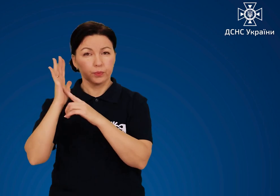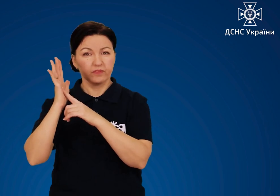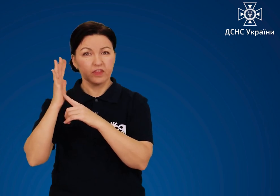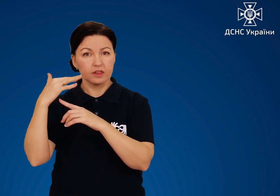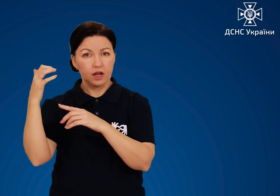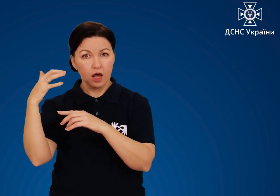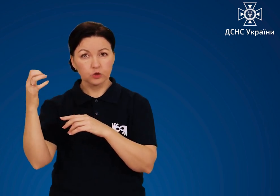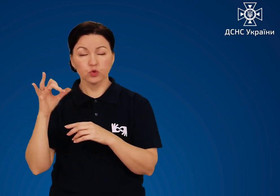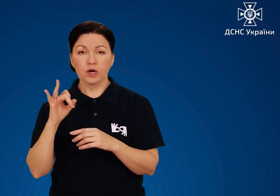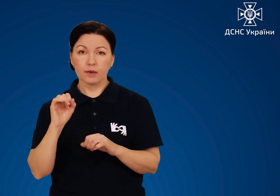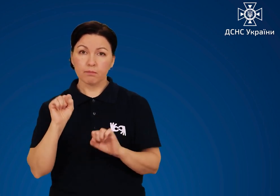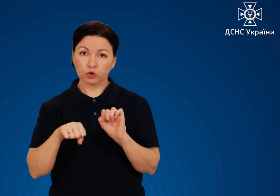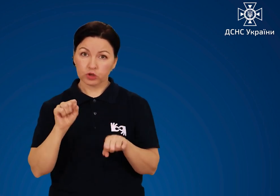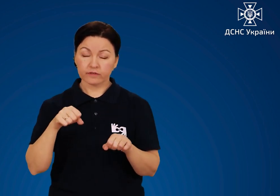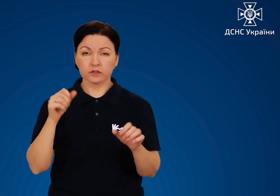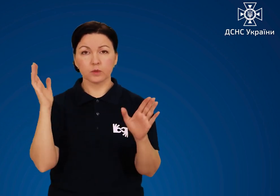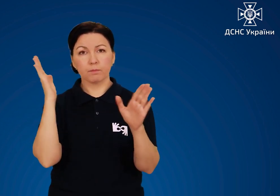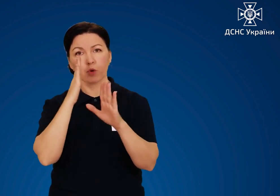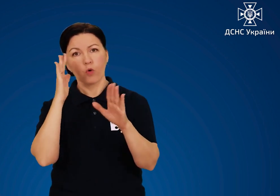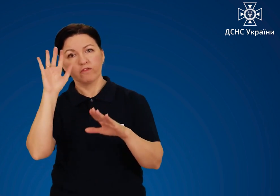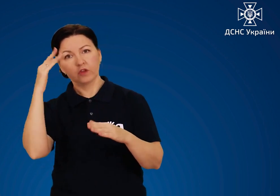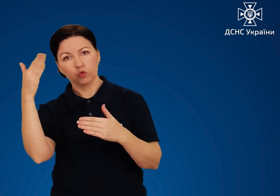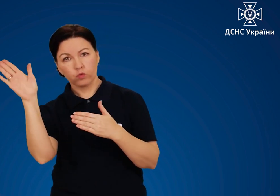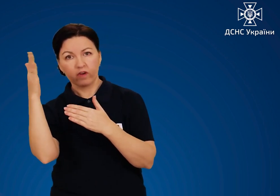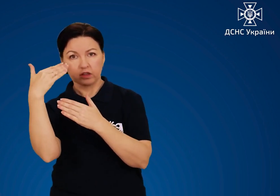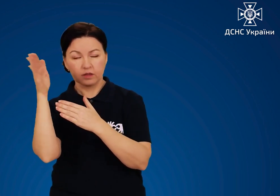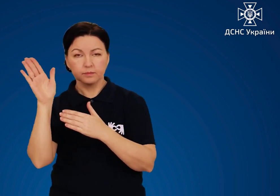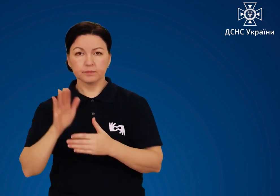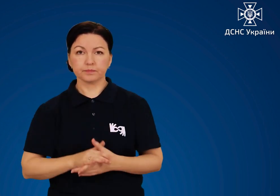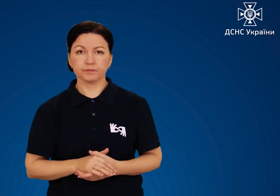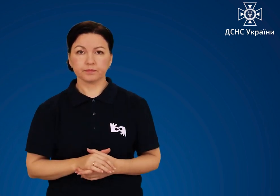працюючою вентиляцією і можливістю провітрювати.